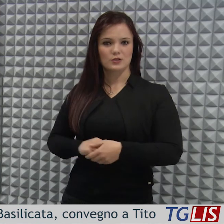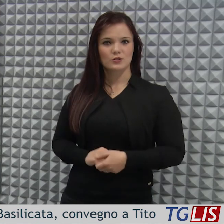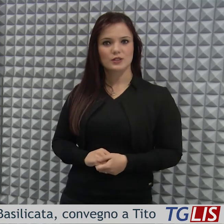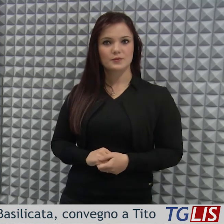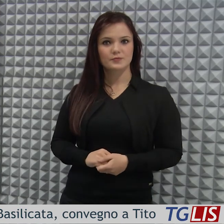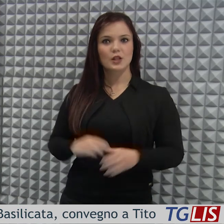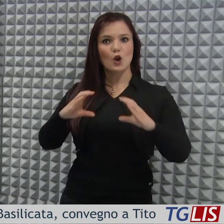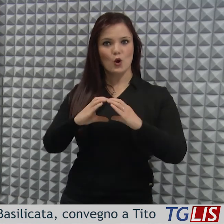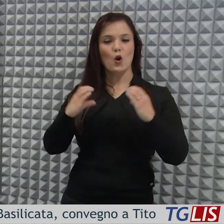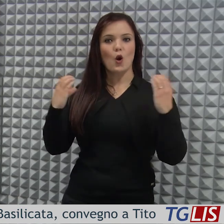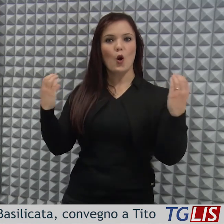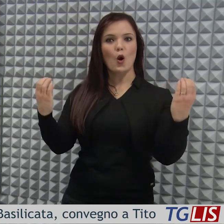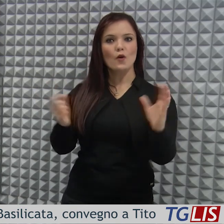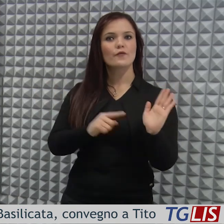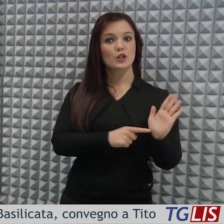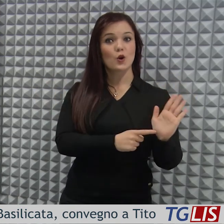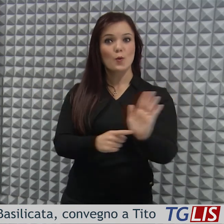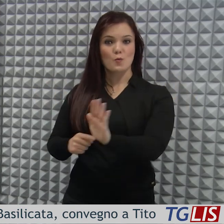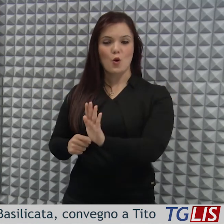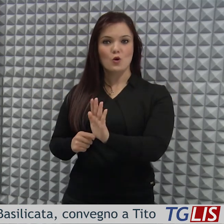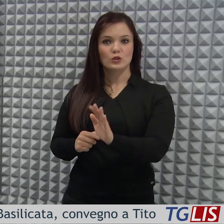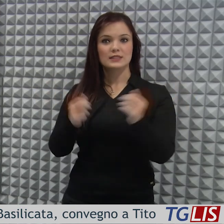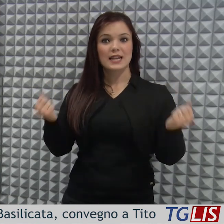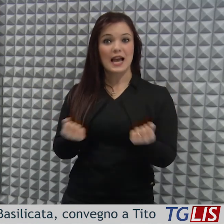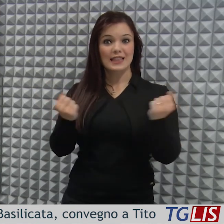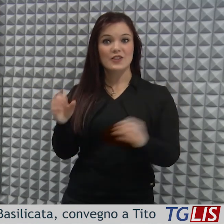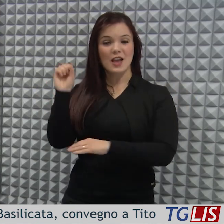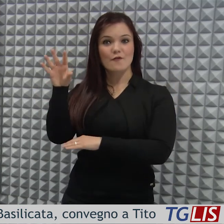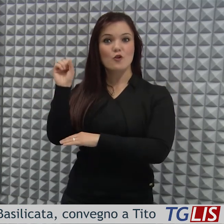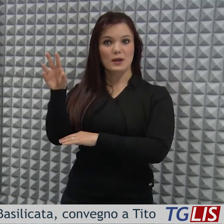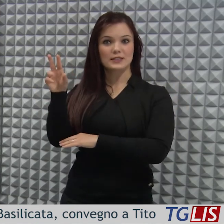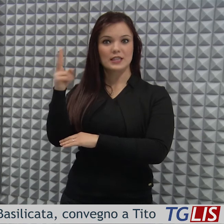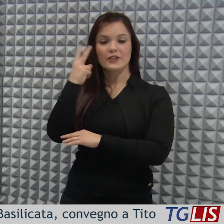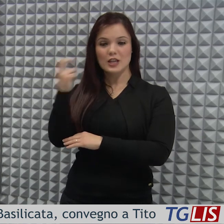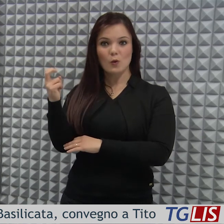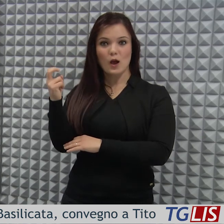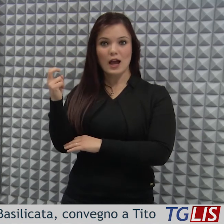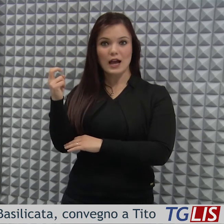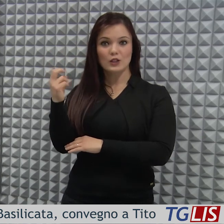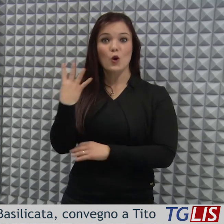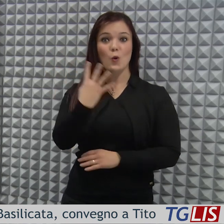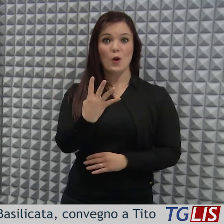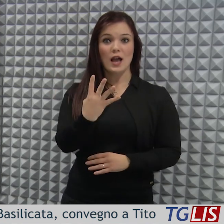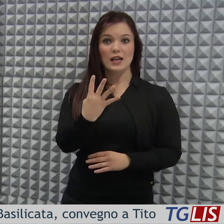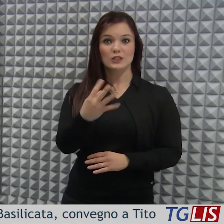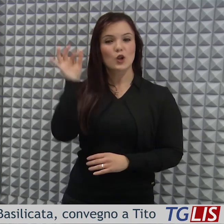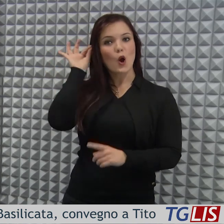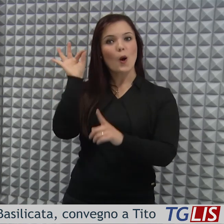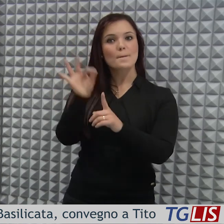Il convegno illustrerà le attività formative riguardanti i quattro obiettivi